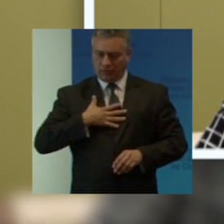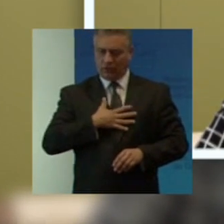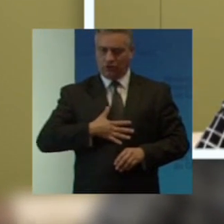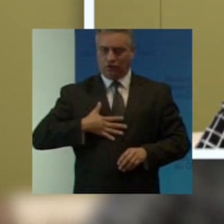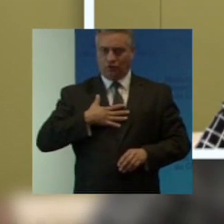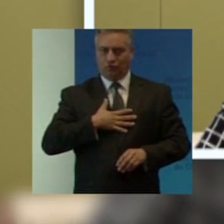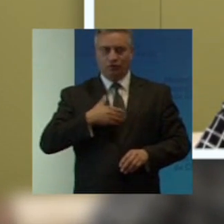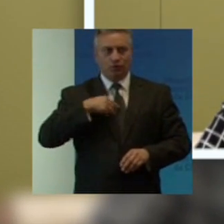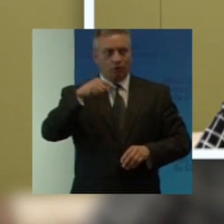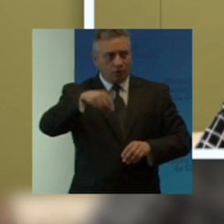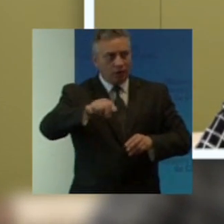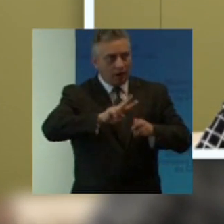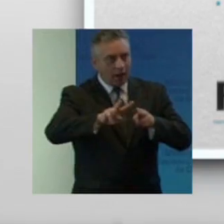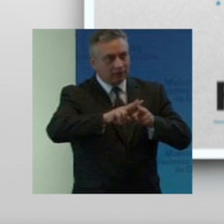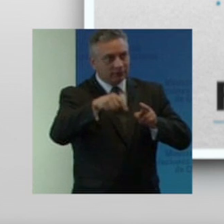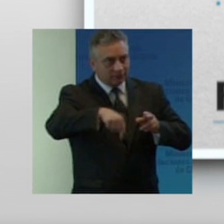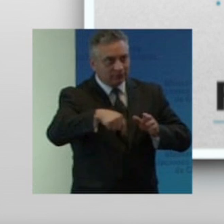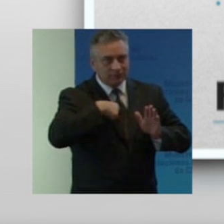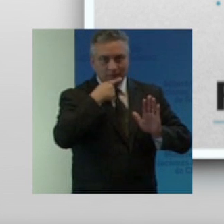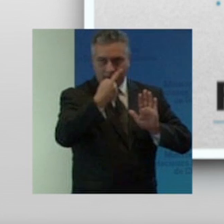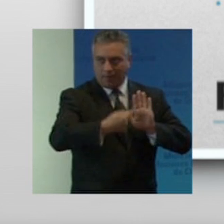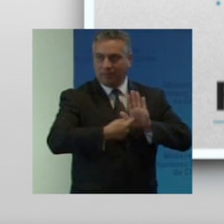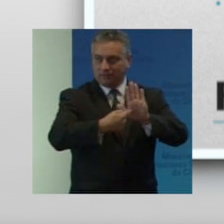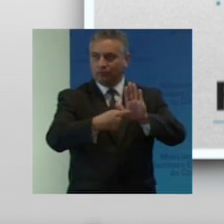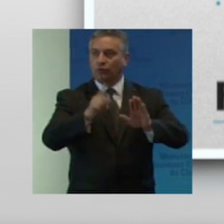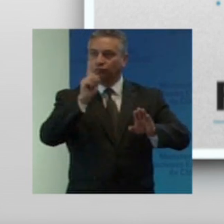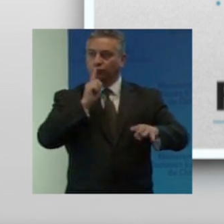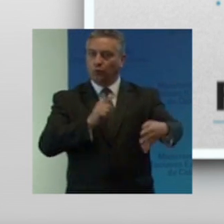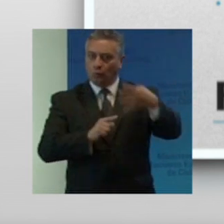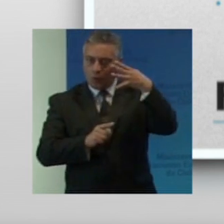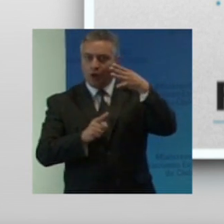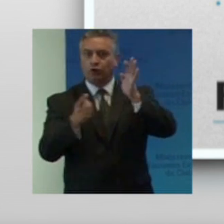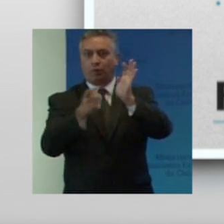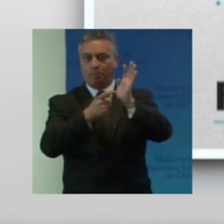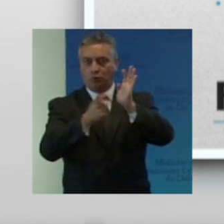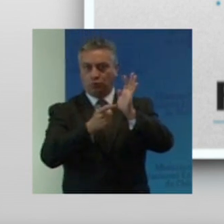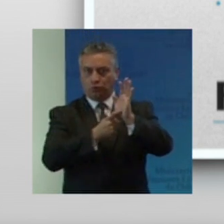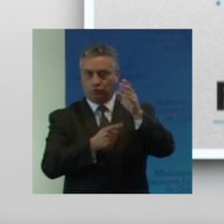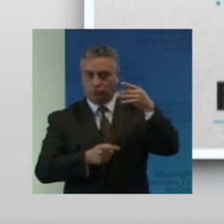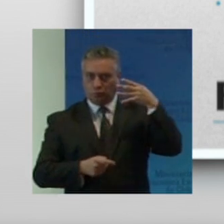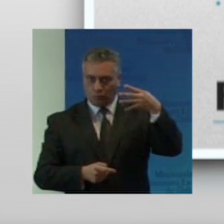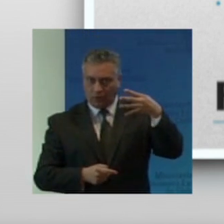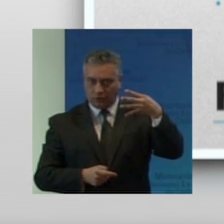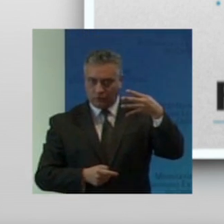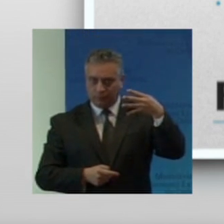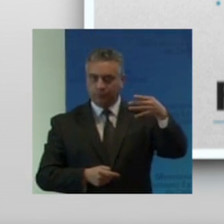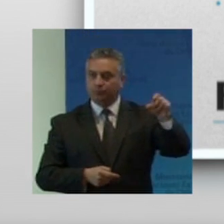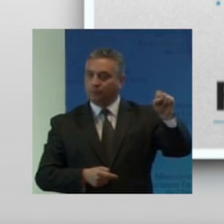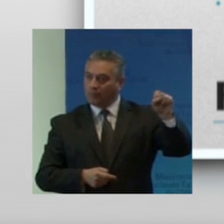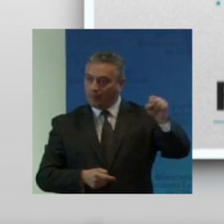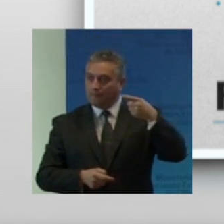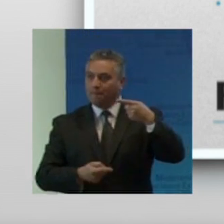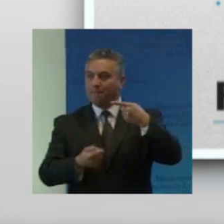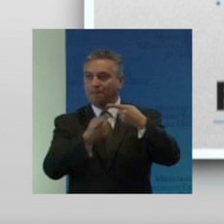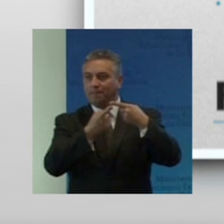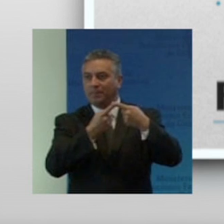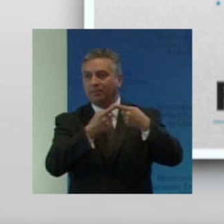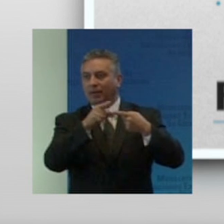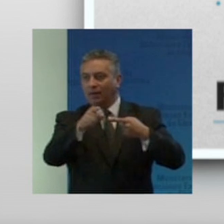esta presentación hay cuatro puntos primera es el Bésimen